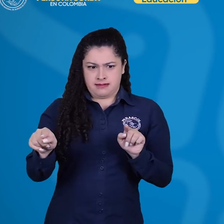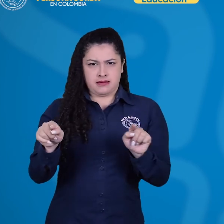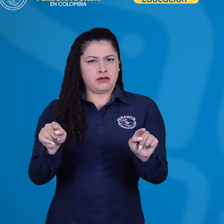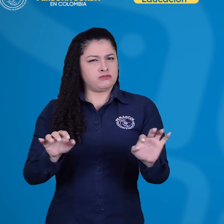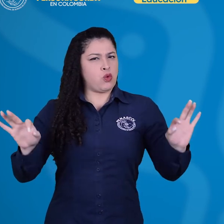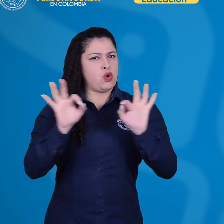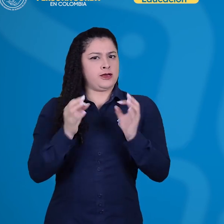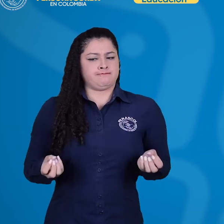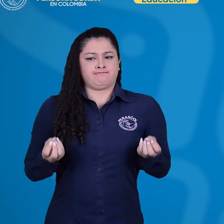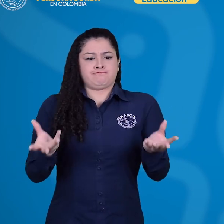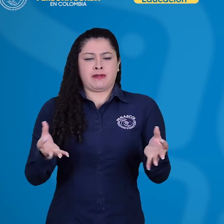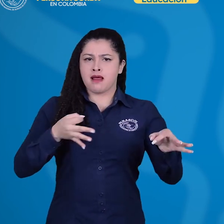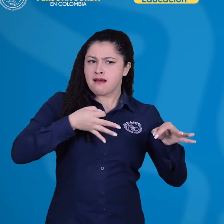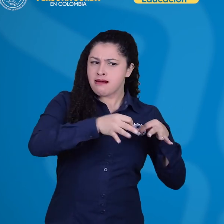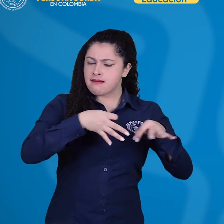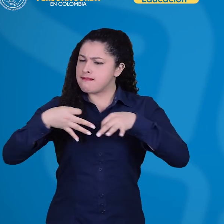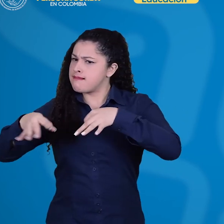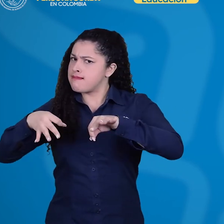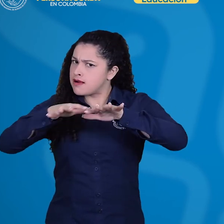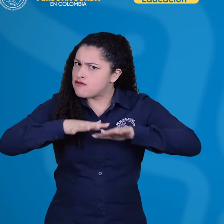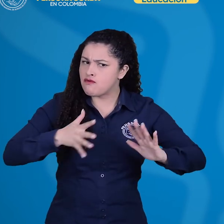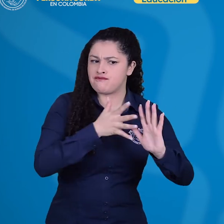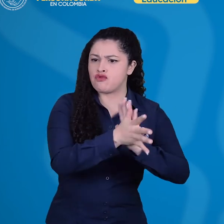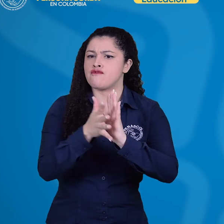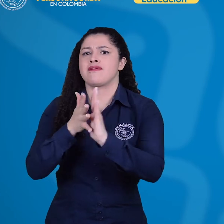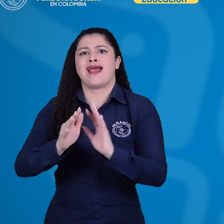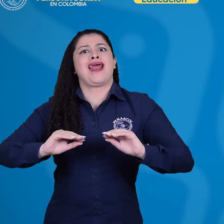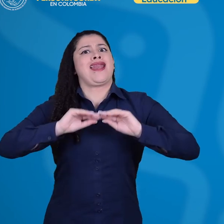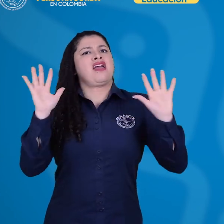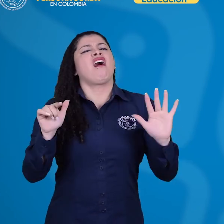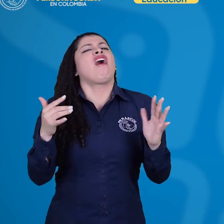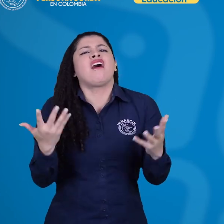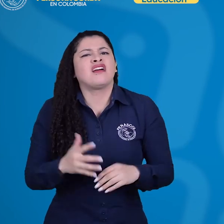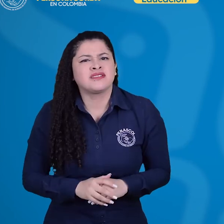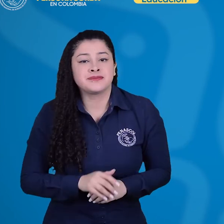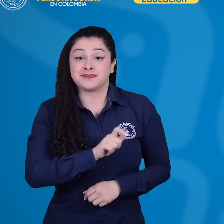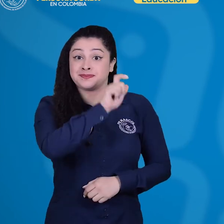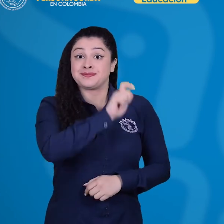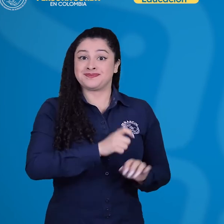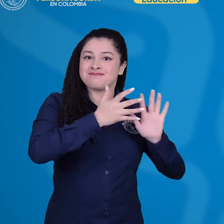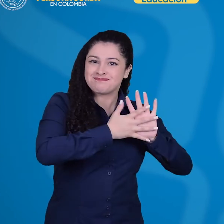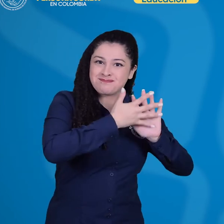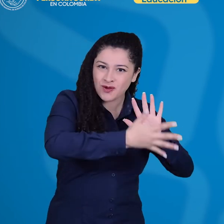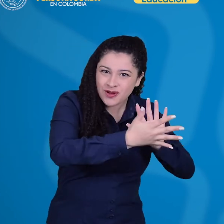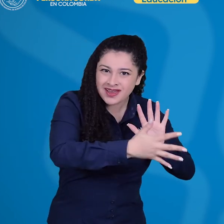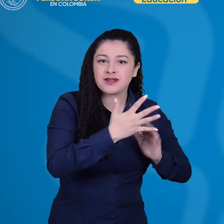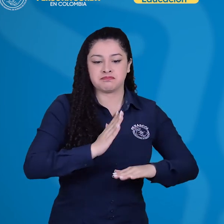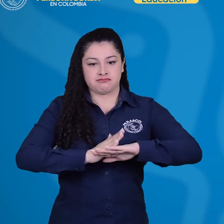general para presentar y aclarar los roles y funciones que cumplen los modelos lingüísticos, mediadores,